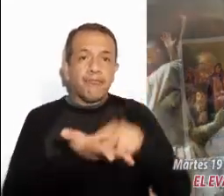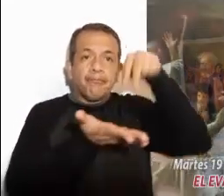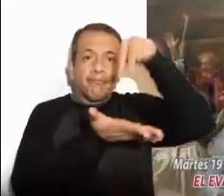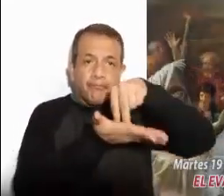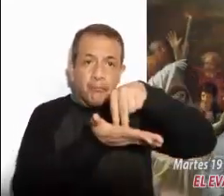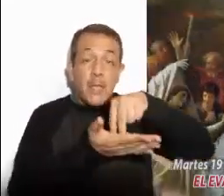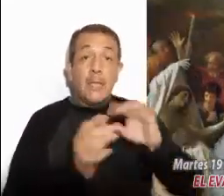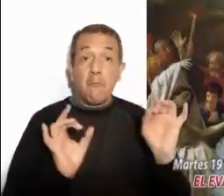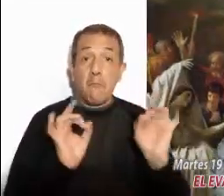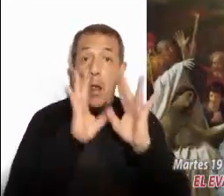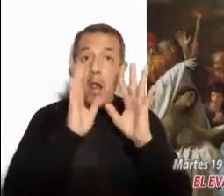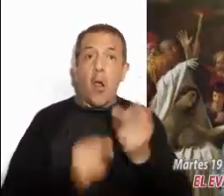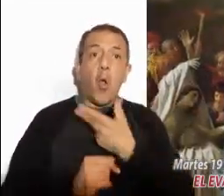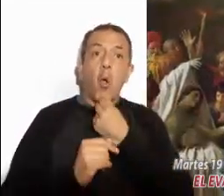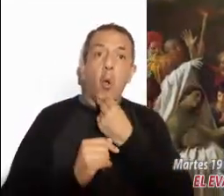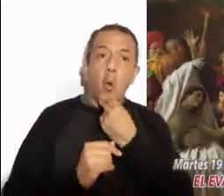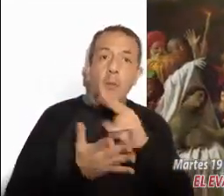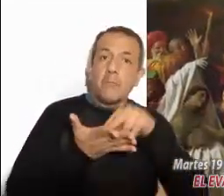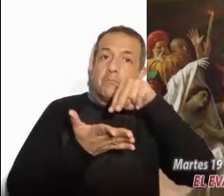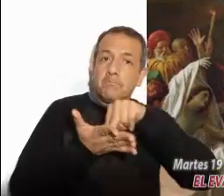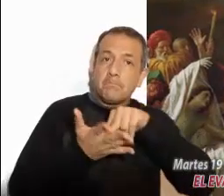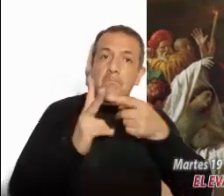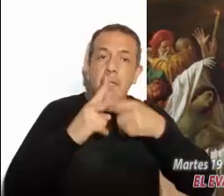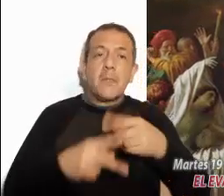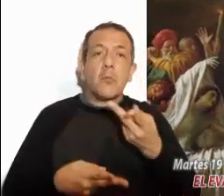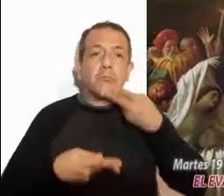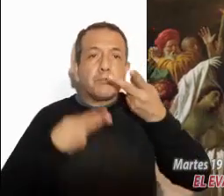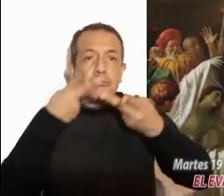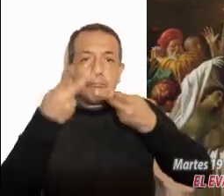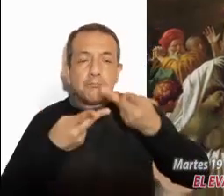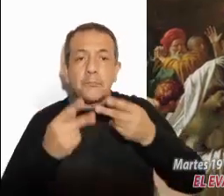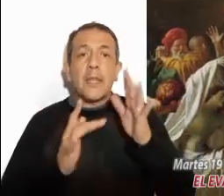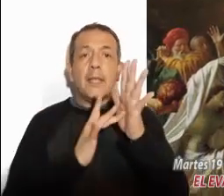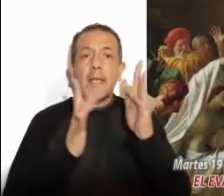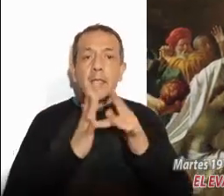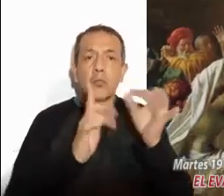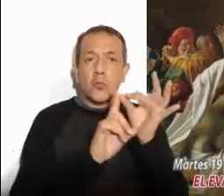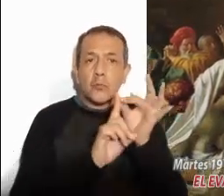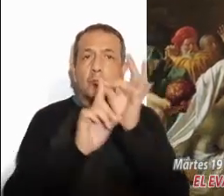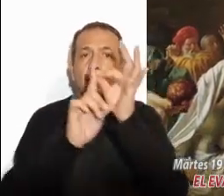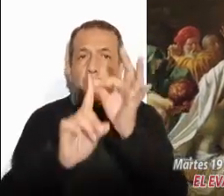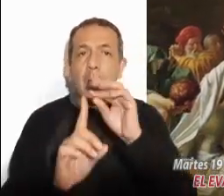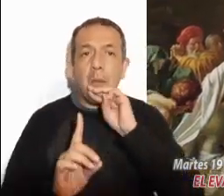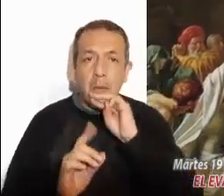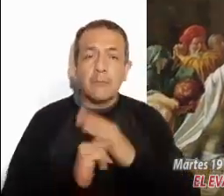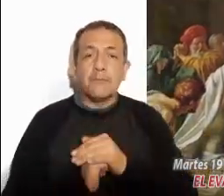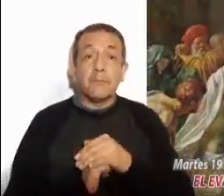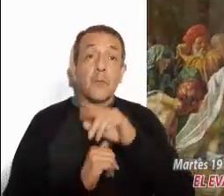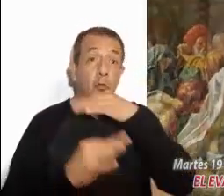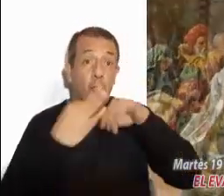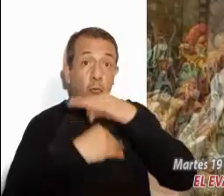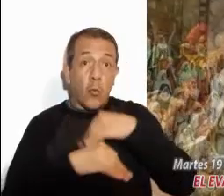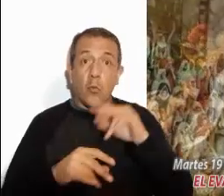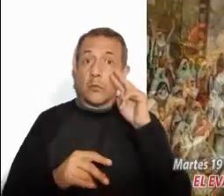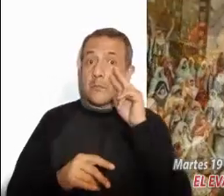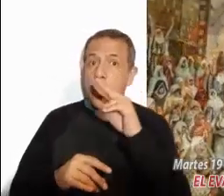Inmediatamente, el que había muerto se levantó y comenzó a hablar. Jesús se lo entregó a su madre. Al ver esto, todos se